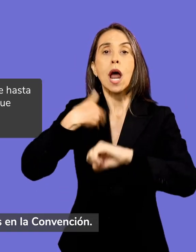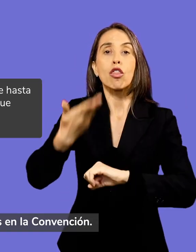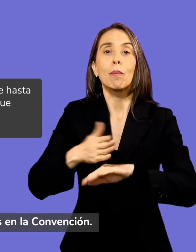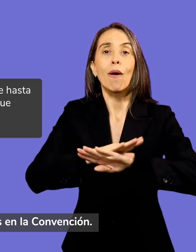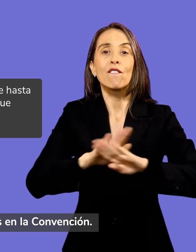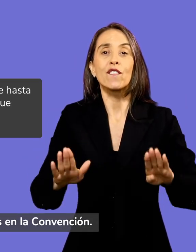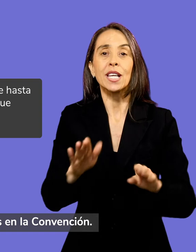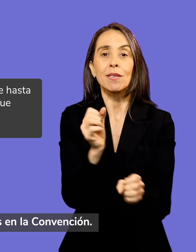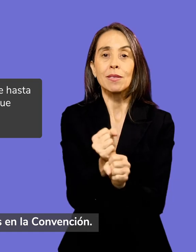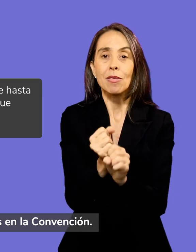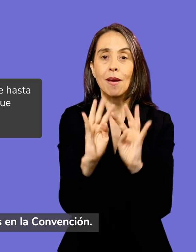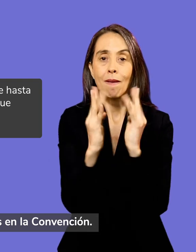cargos en la Convención.